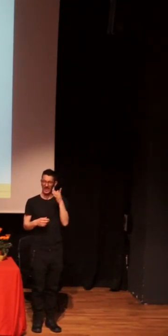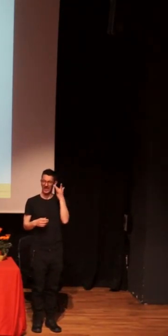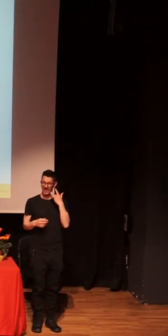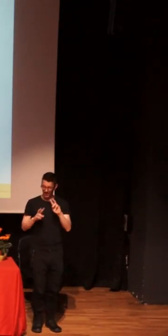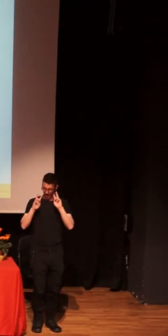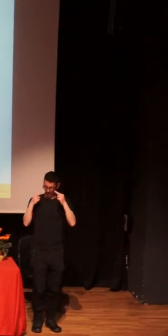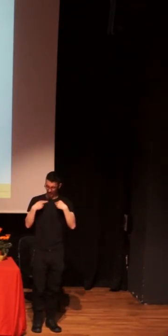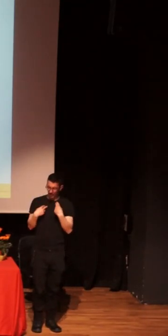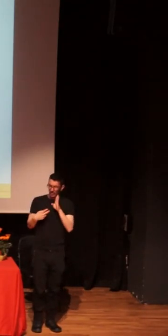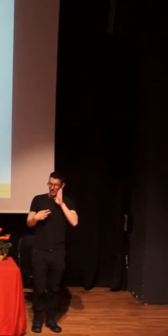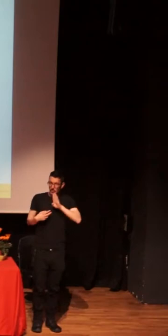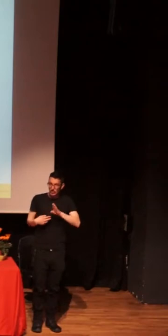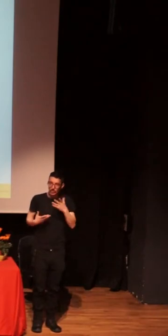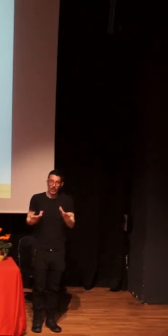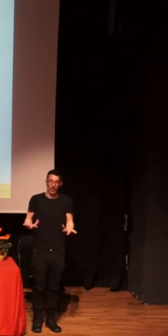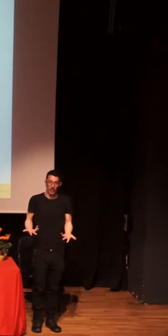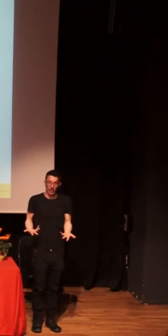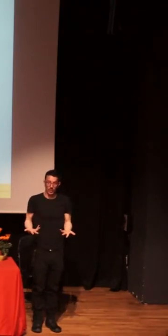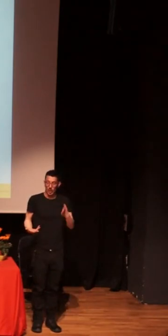asociación de la enfermedad con la suciedad.